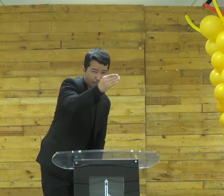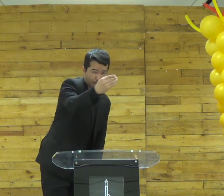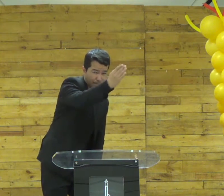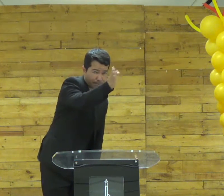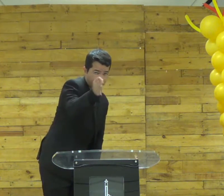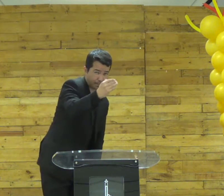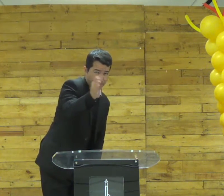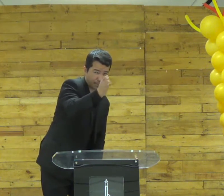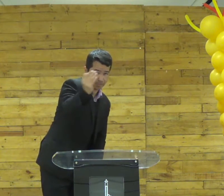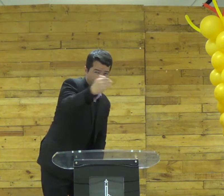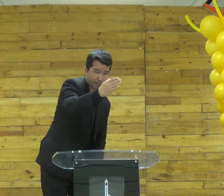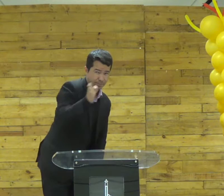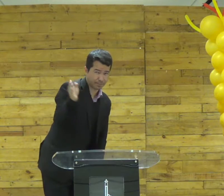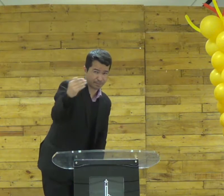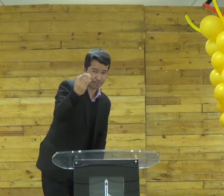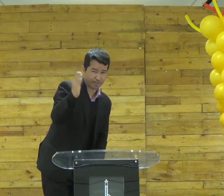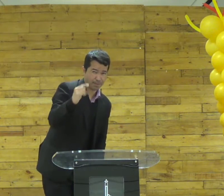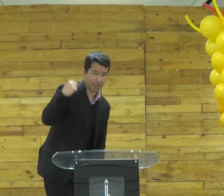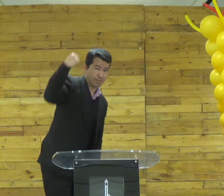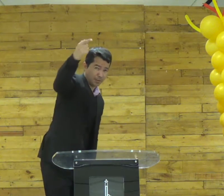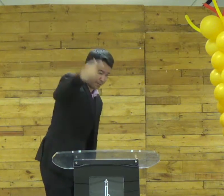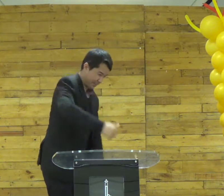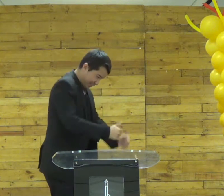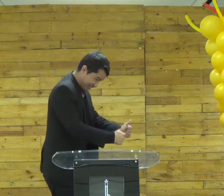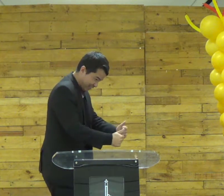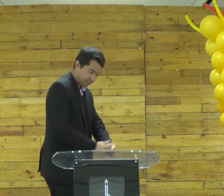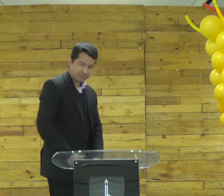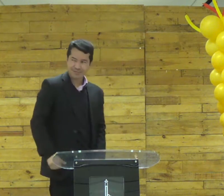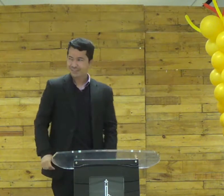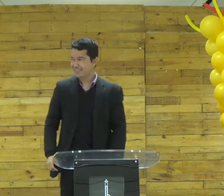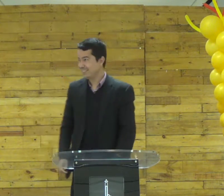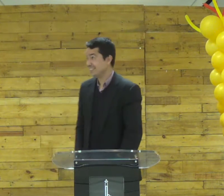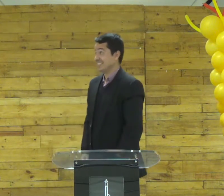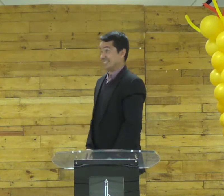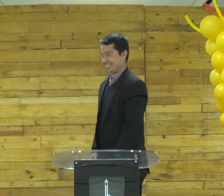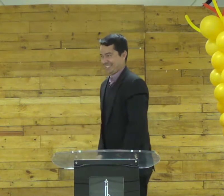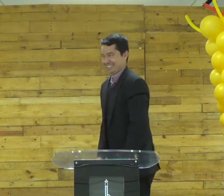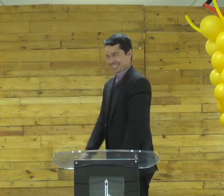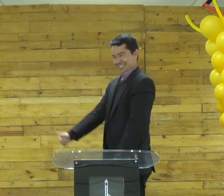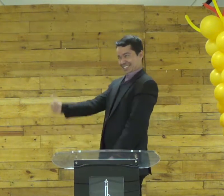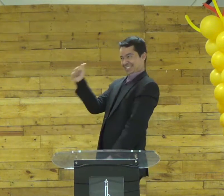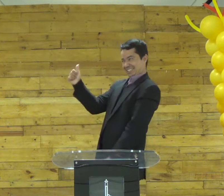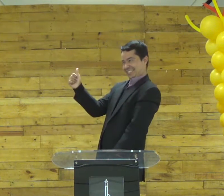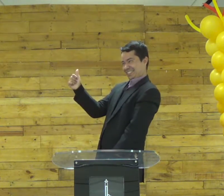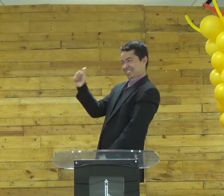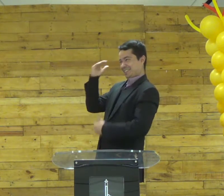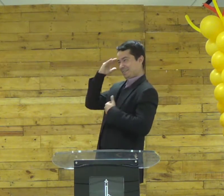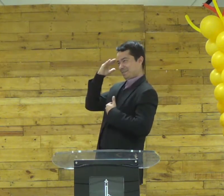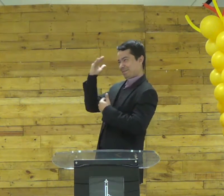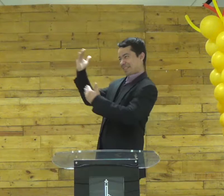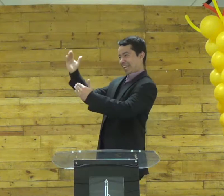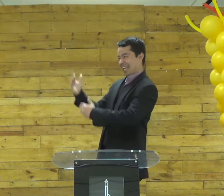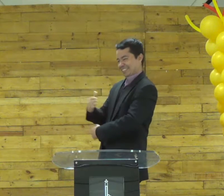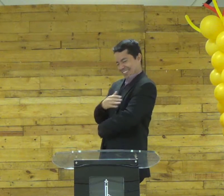direita depois você vira direita de novo direita de novo aí depois é naquela sala tá bom beleza muito obrigada